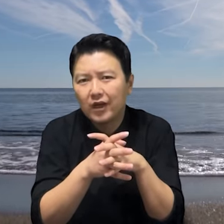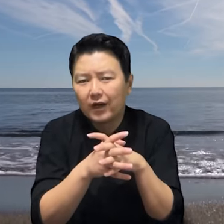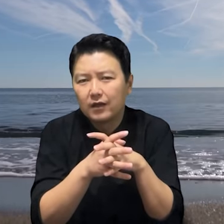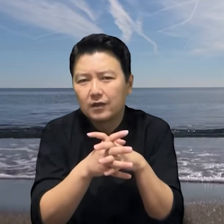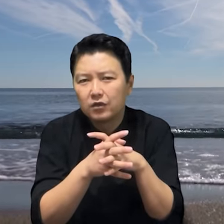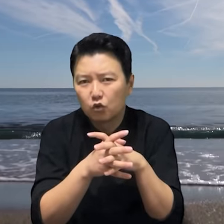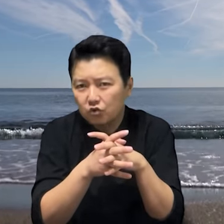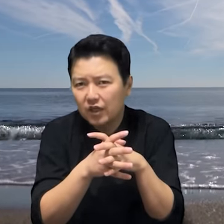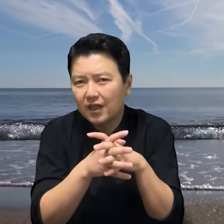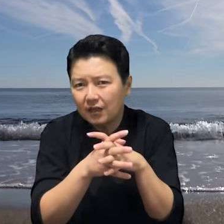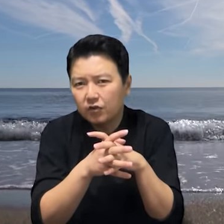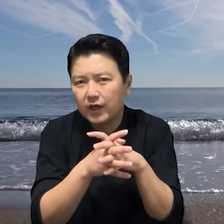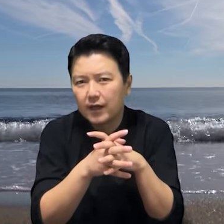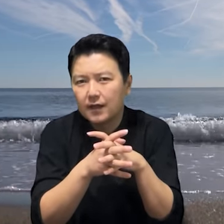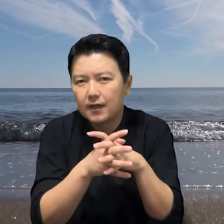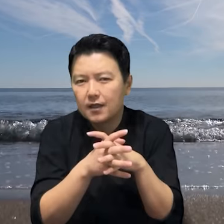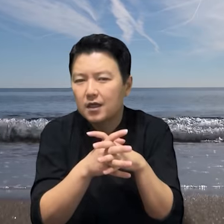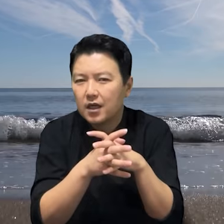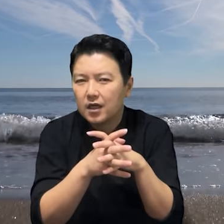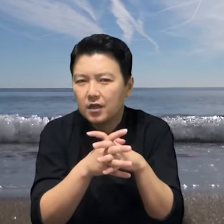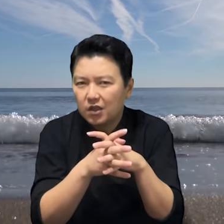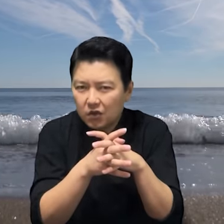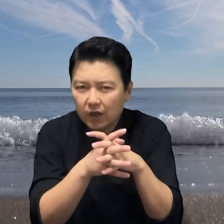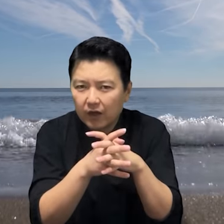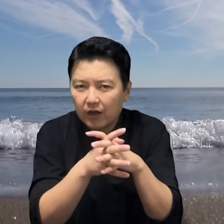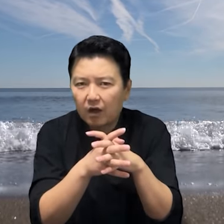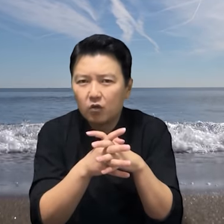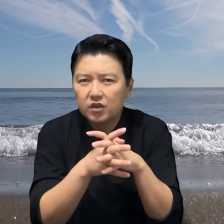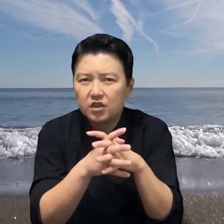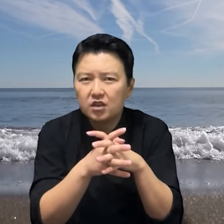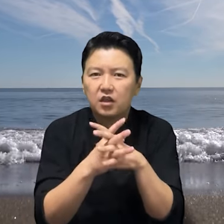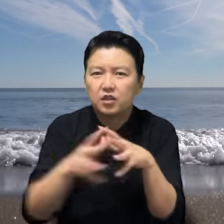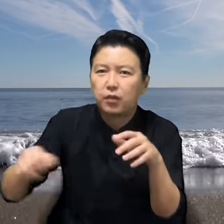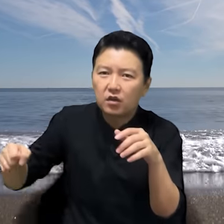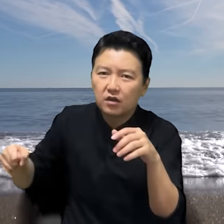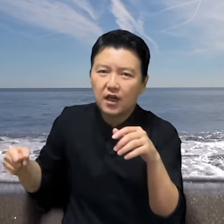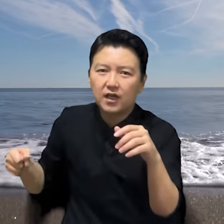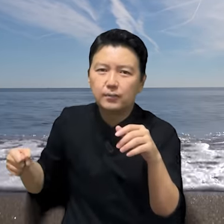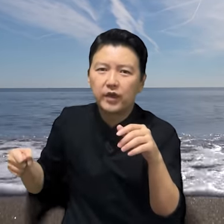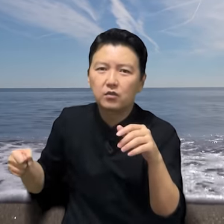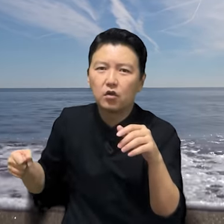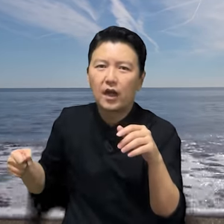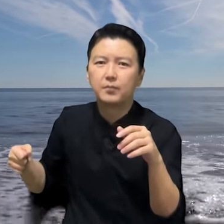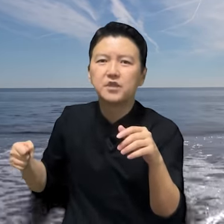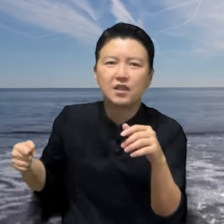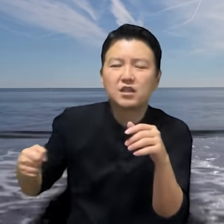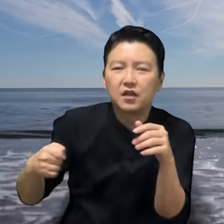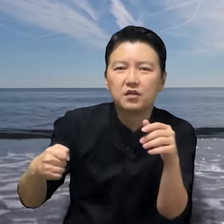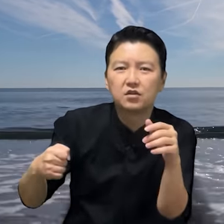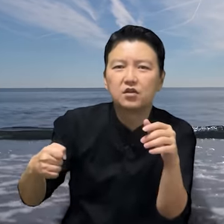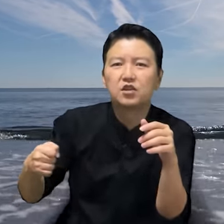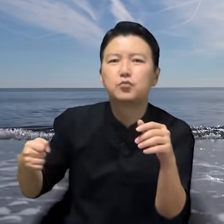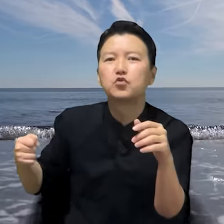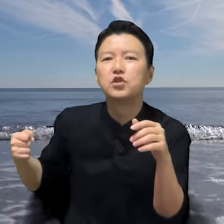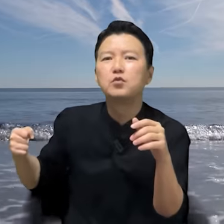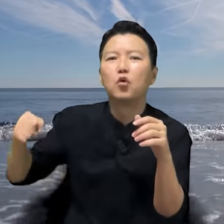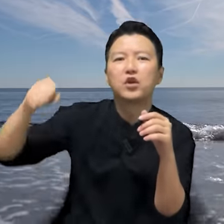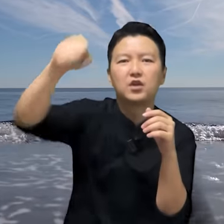도둑이야 강도야! 이때 허원칭이 시퍼런 칼을 빼들고 갑자기 달려들어 집주인이 목에